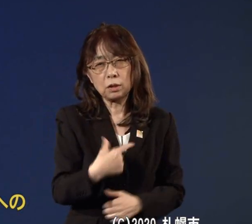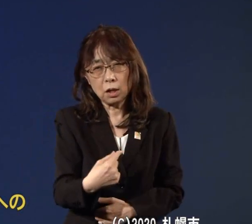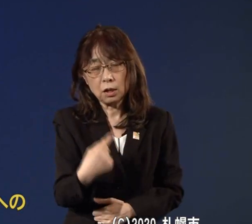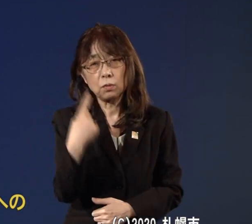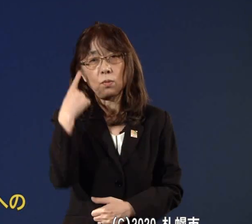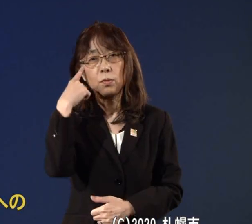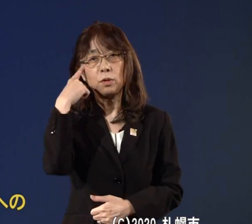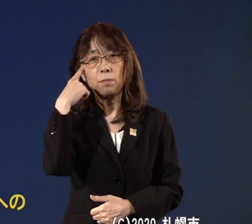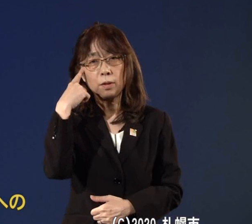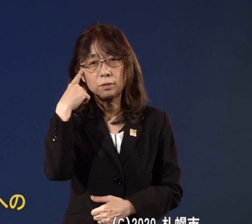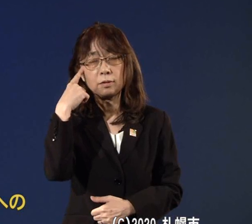あります